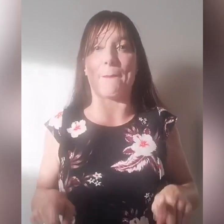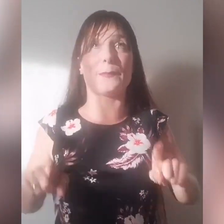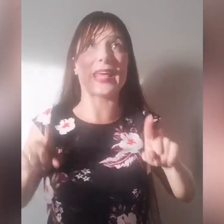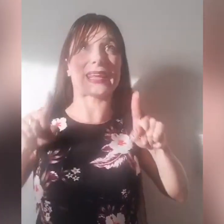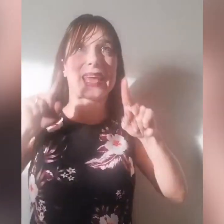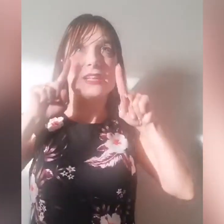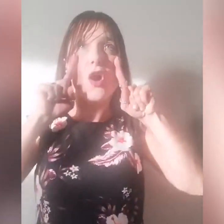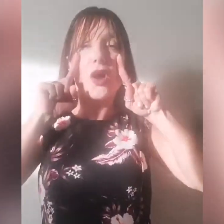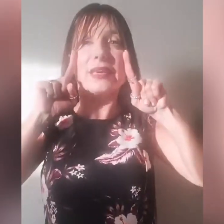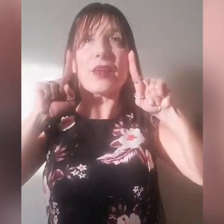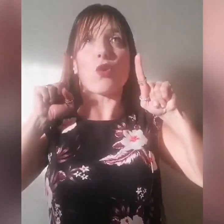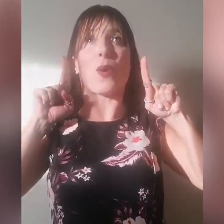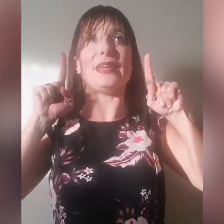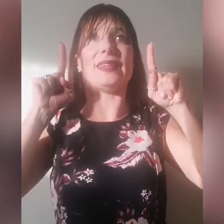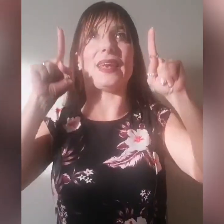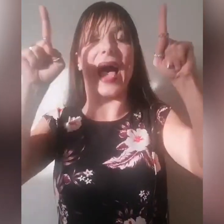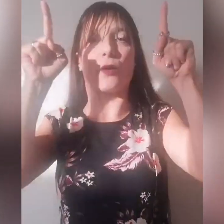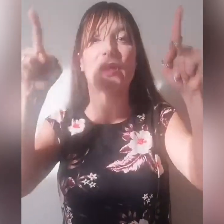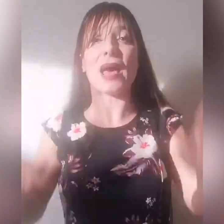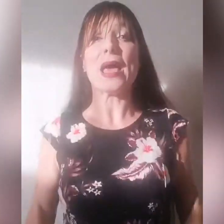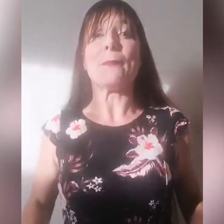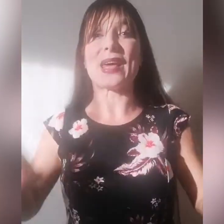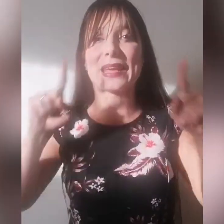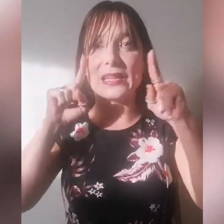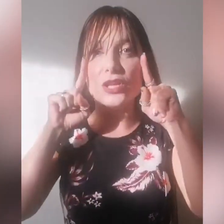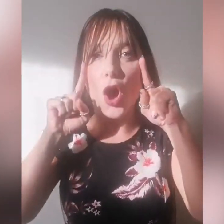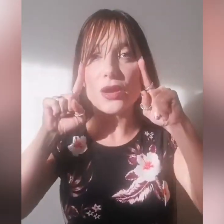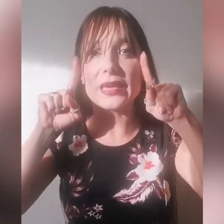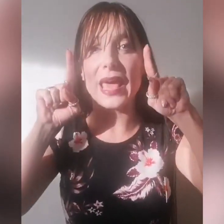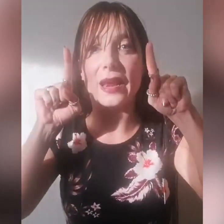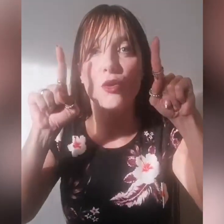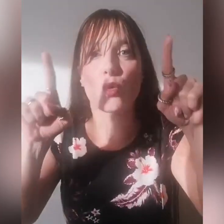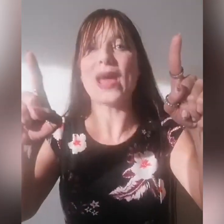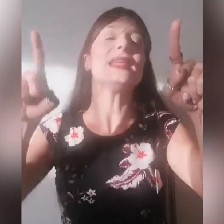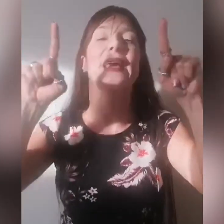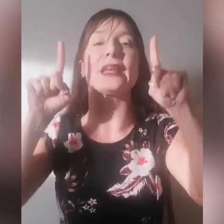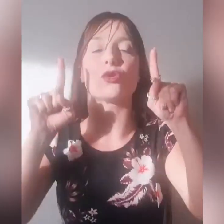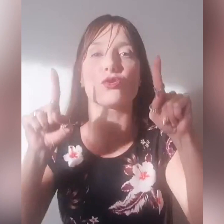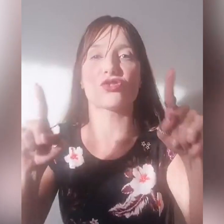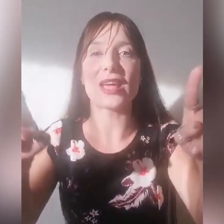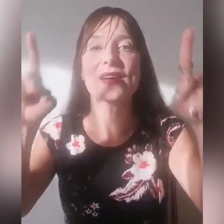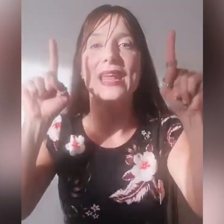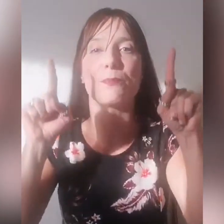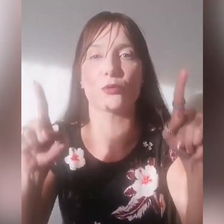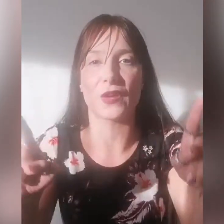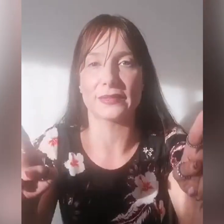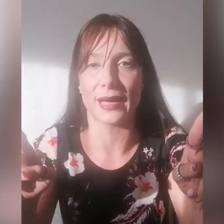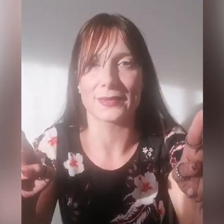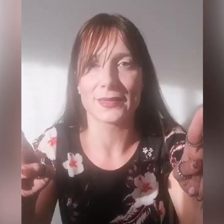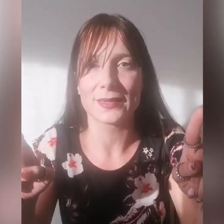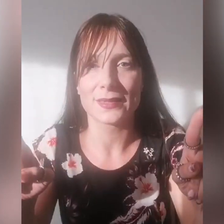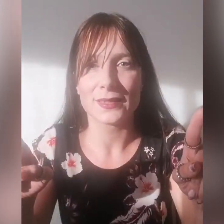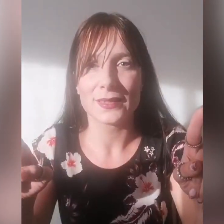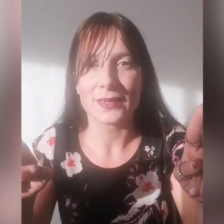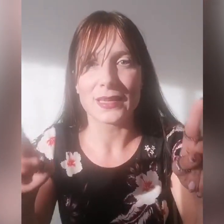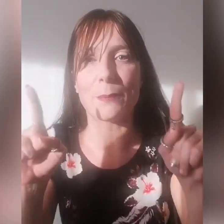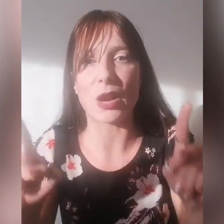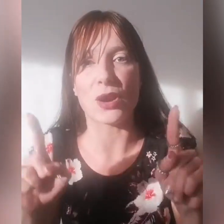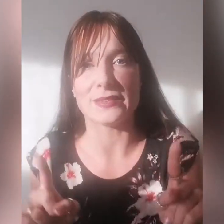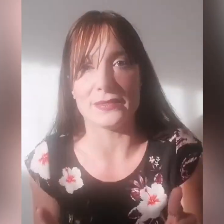perché gli occhi erano quelli dell'aquila, perché gli occhi erano quelli che riconosceva nel profeta la parola di